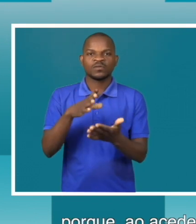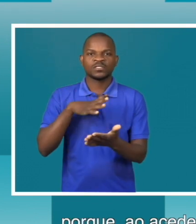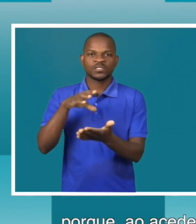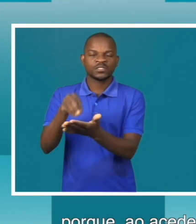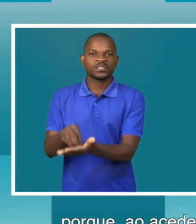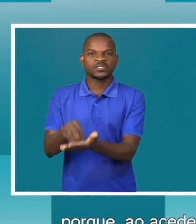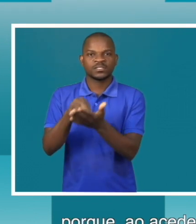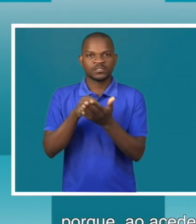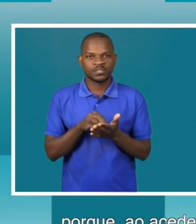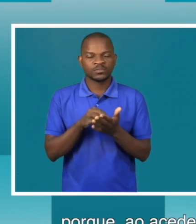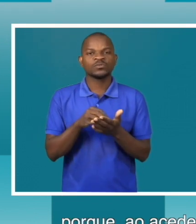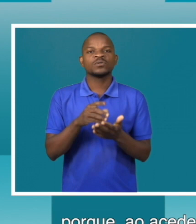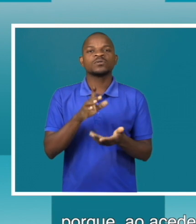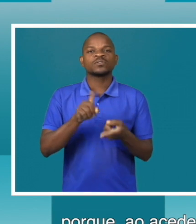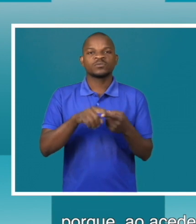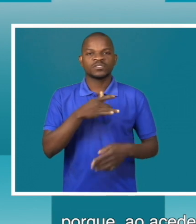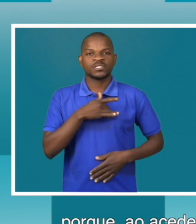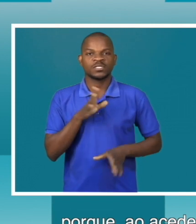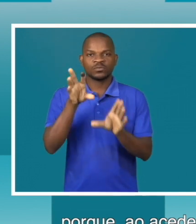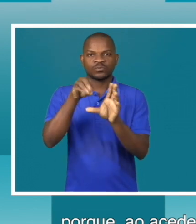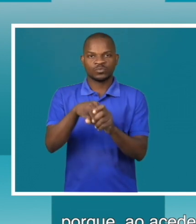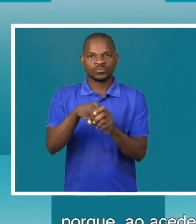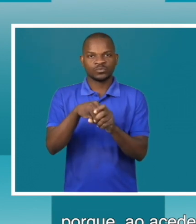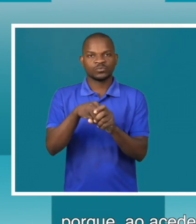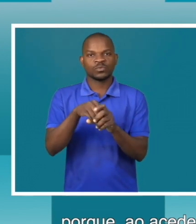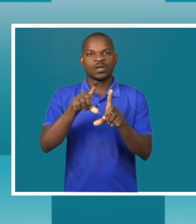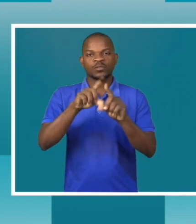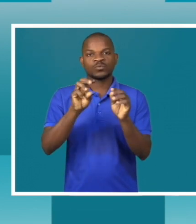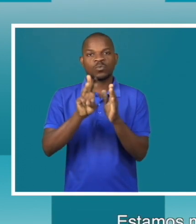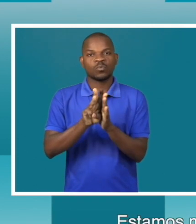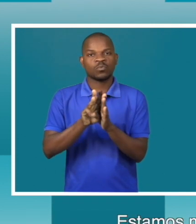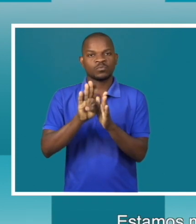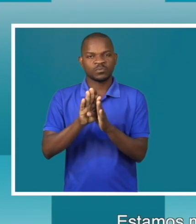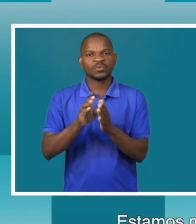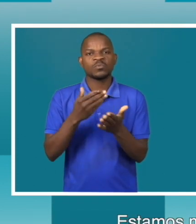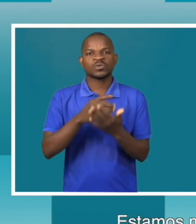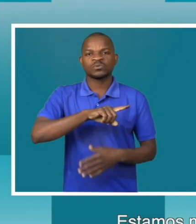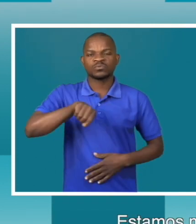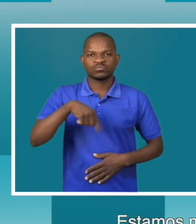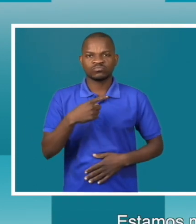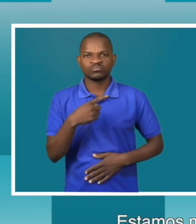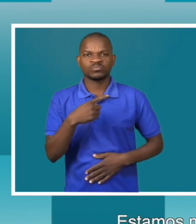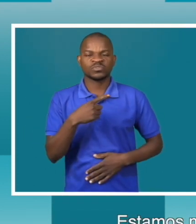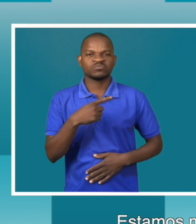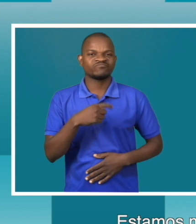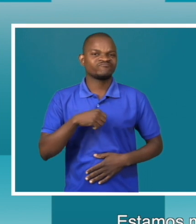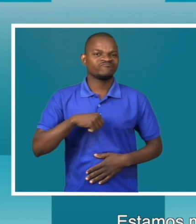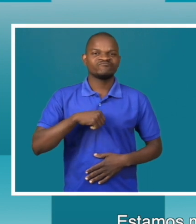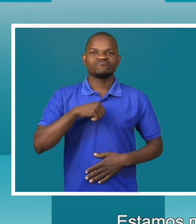aceder e vão se sentir inclusas também neste website. Nós estamos muito orgulhosos de poder contribuir ao